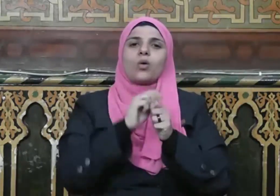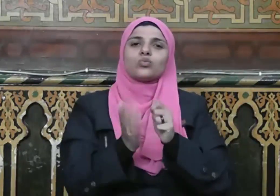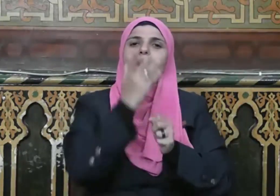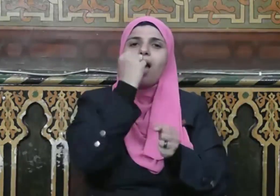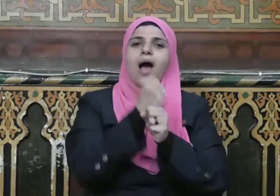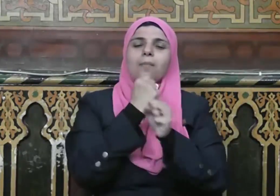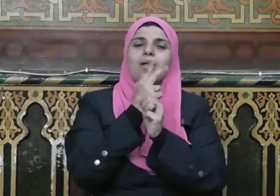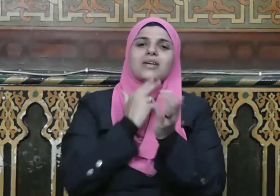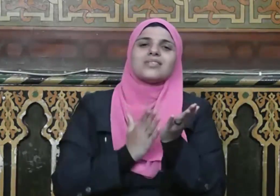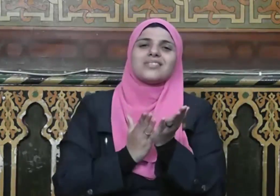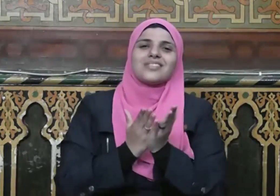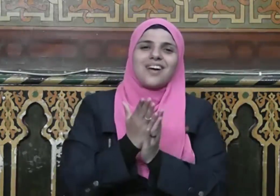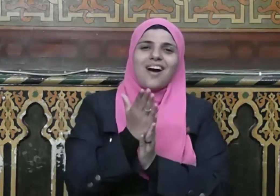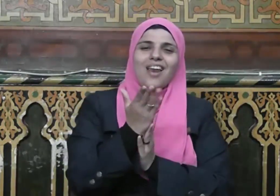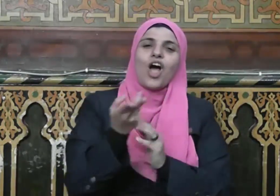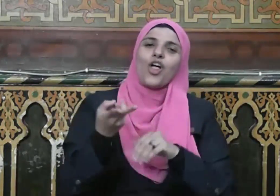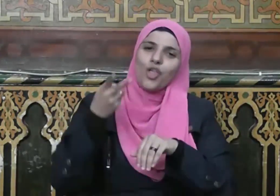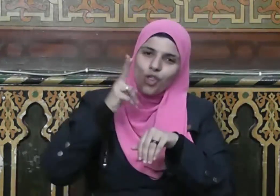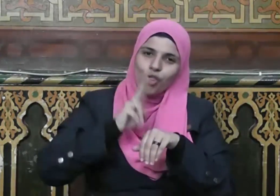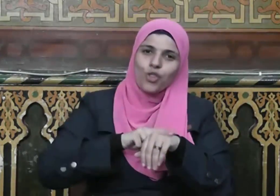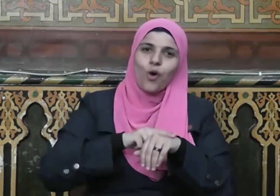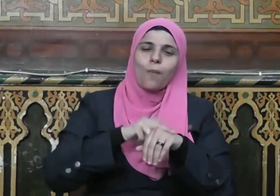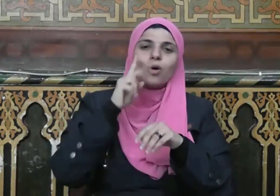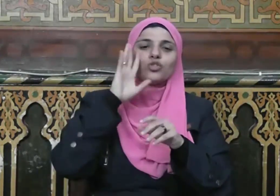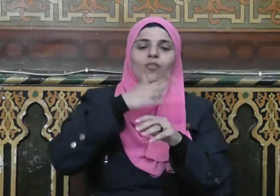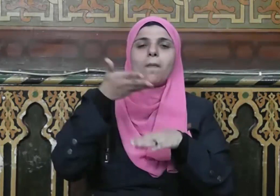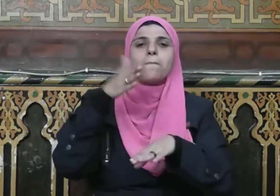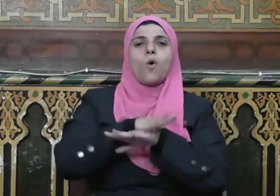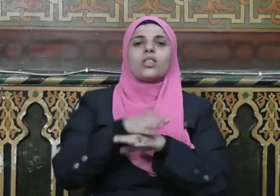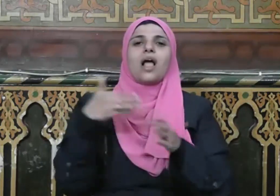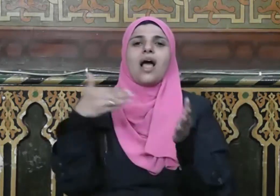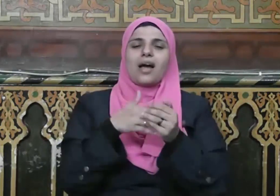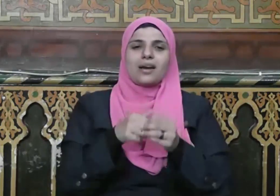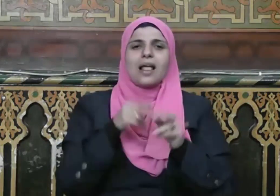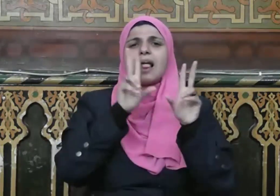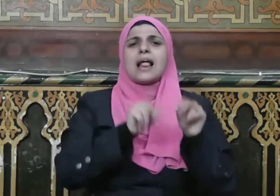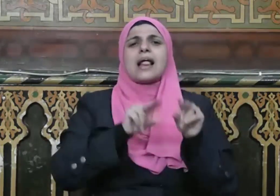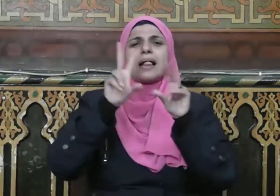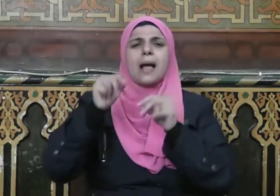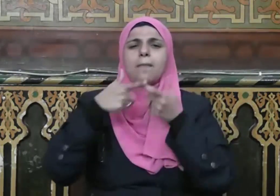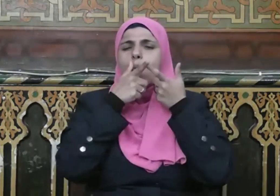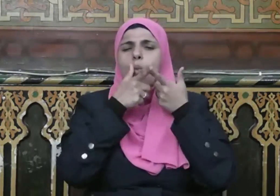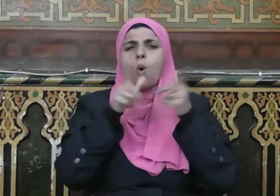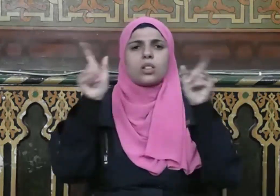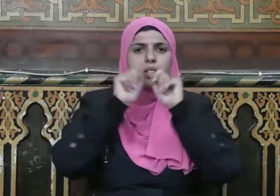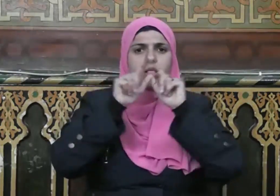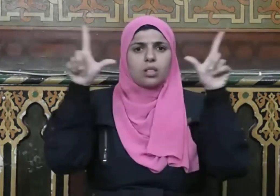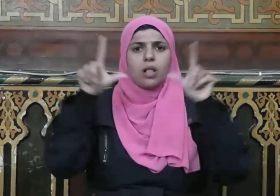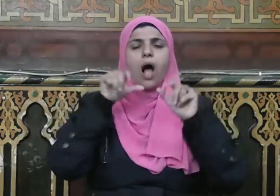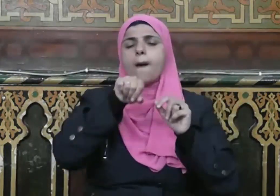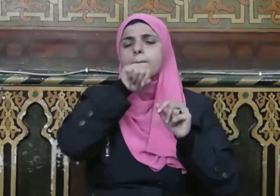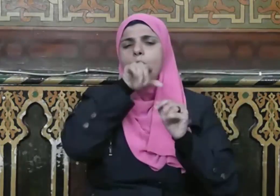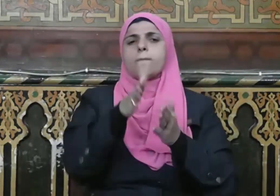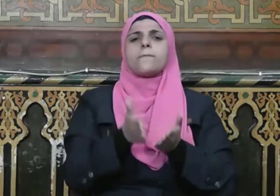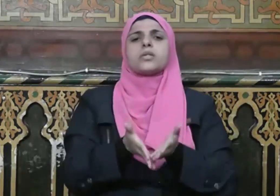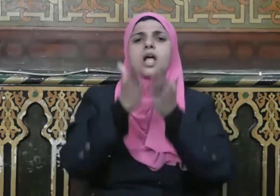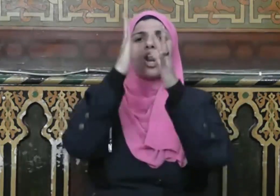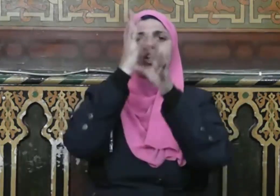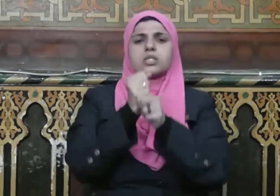الصالح ثم يقبضه عليه كما بيّن النبي صلى الله عليه وسلم بقوله